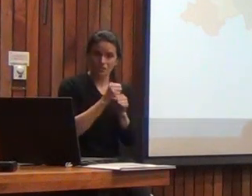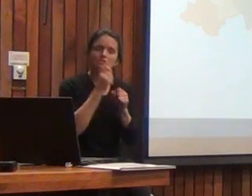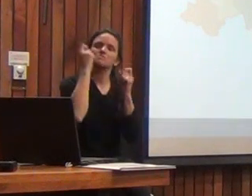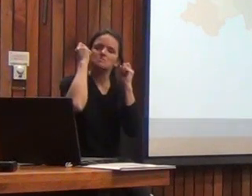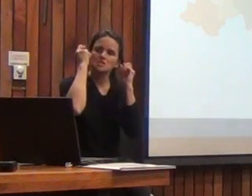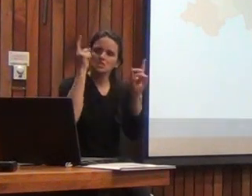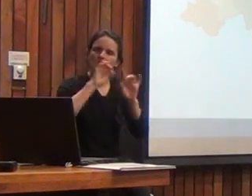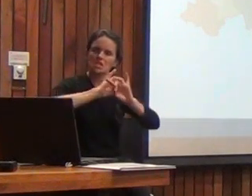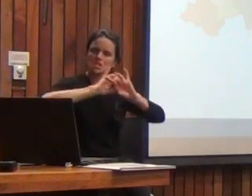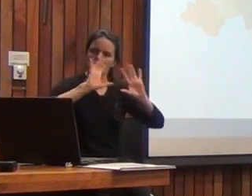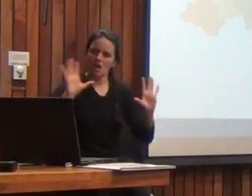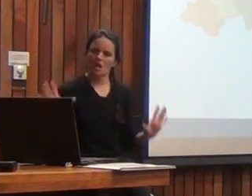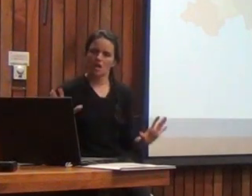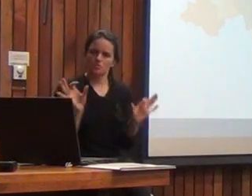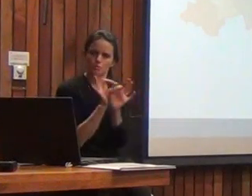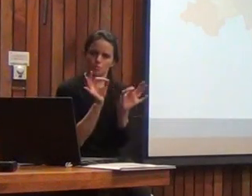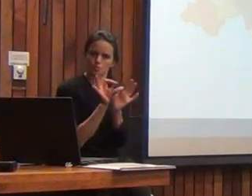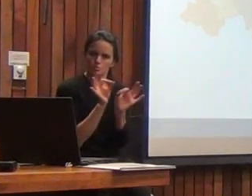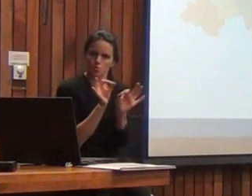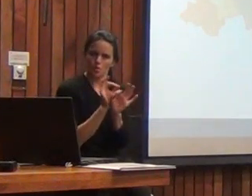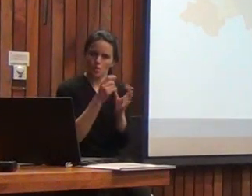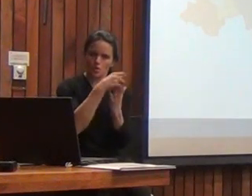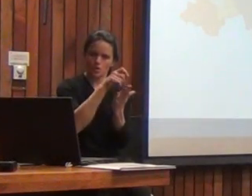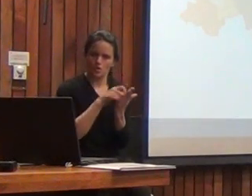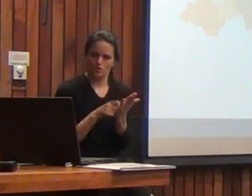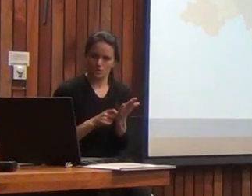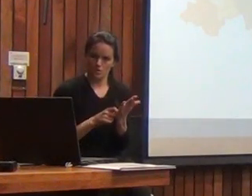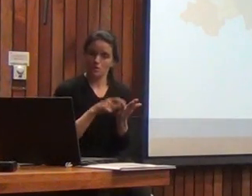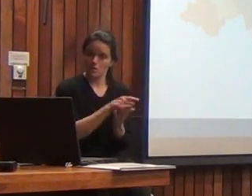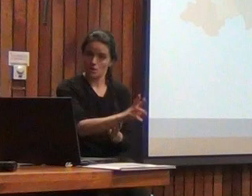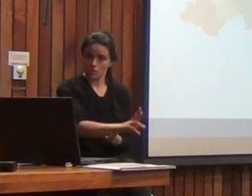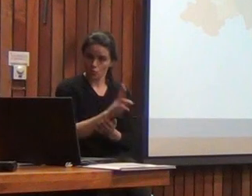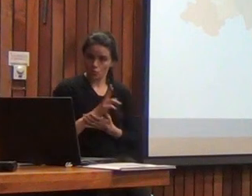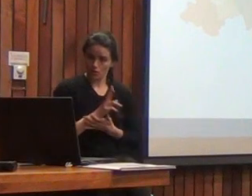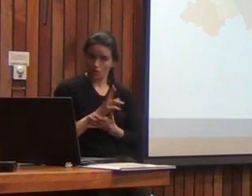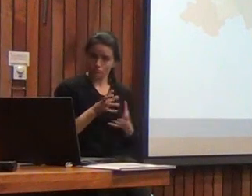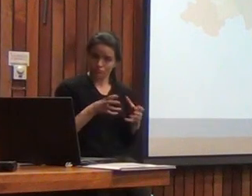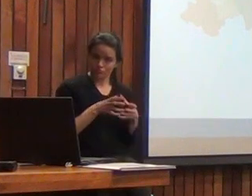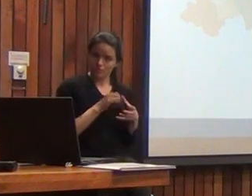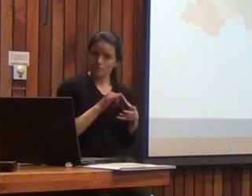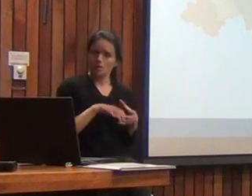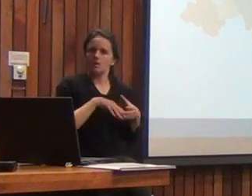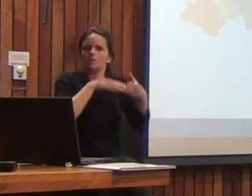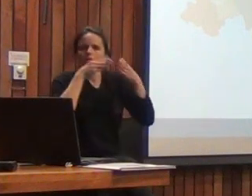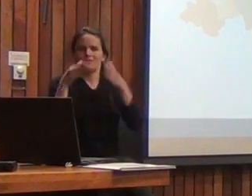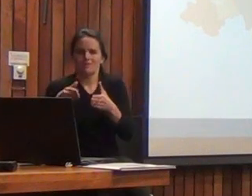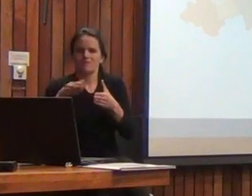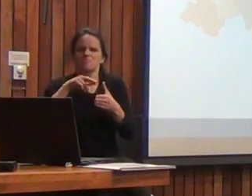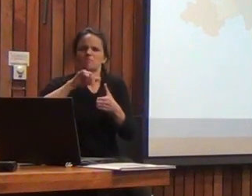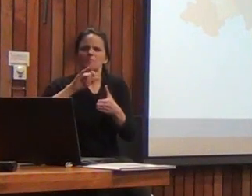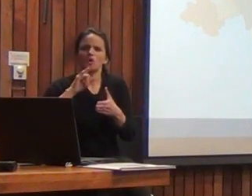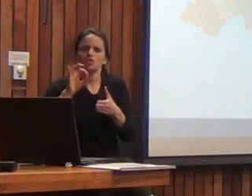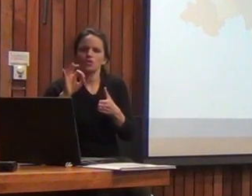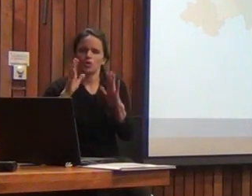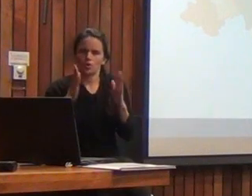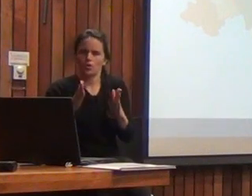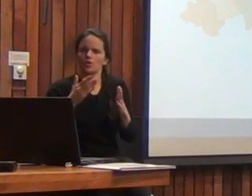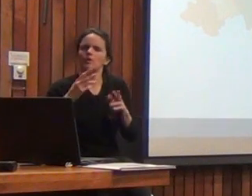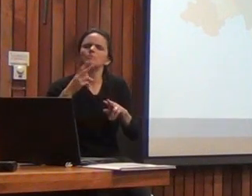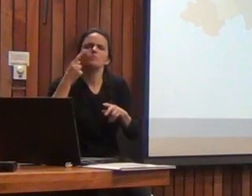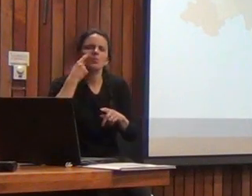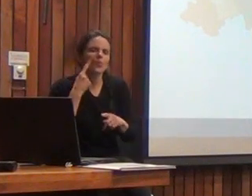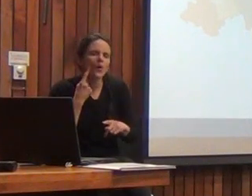entendían bien qué es lo que había que hacer con esos resultados nos fuimos a la fase piloto en que el objetivo era